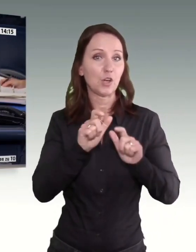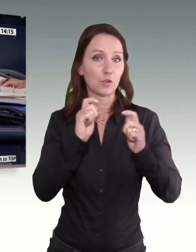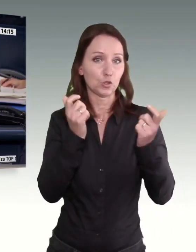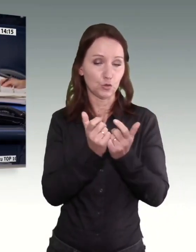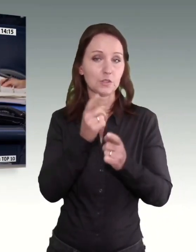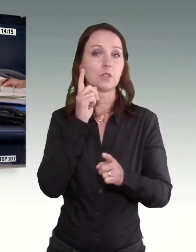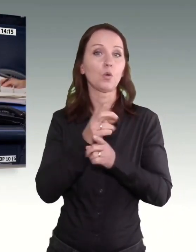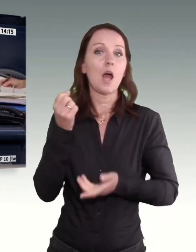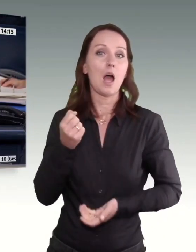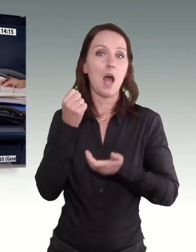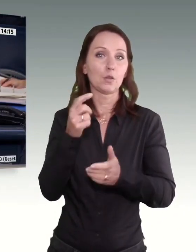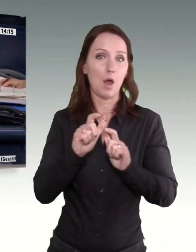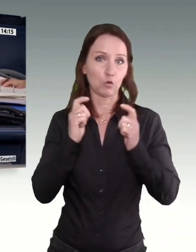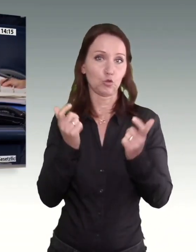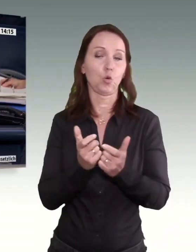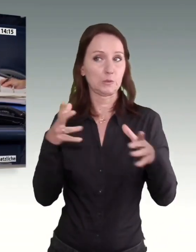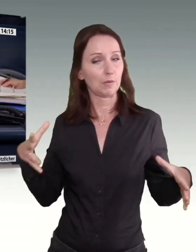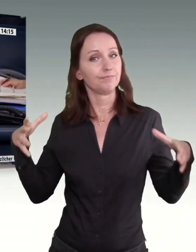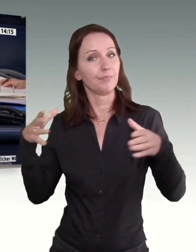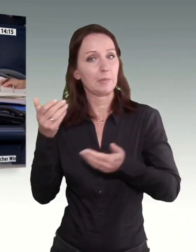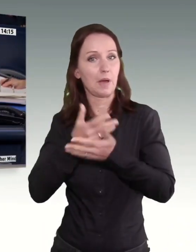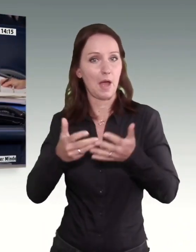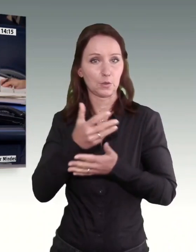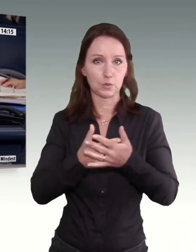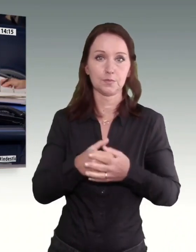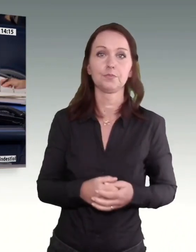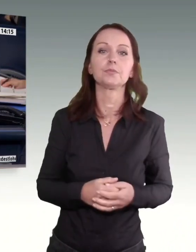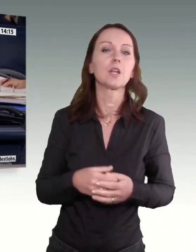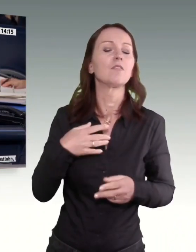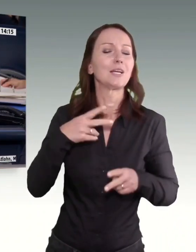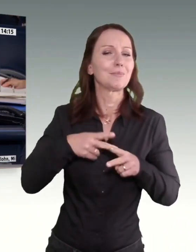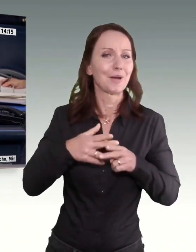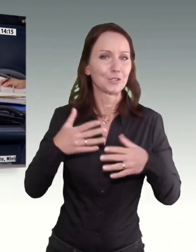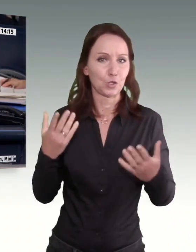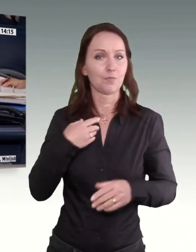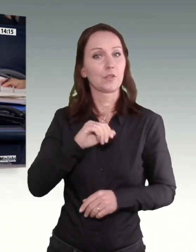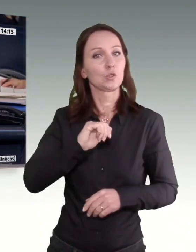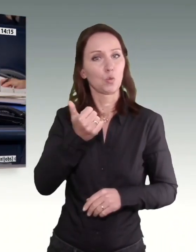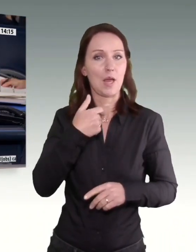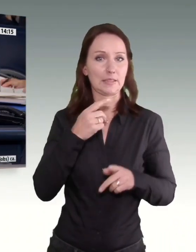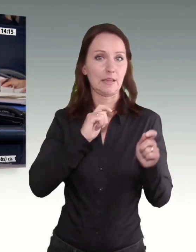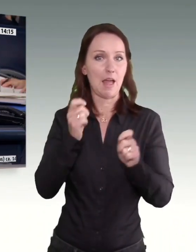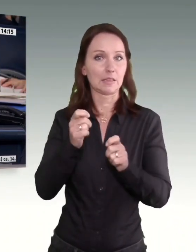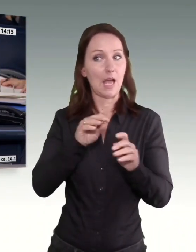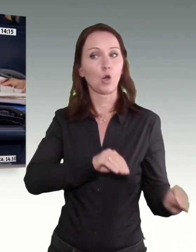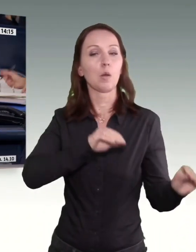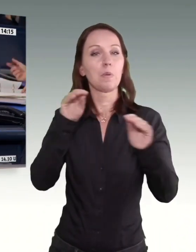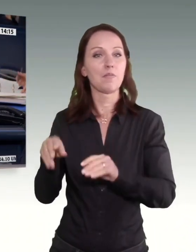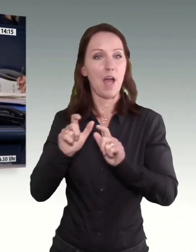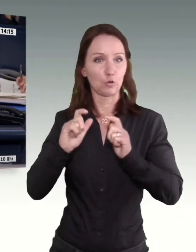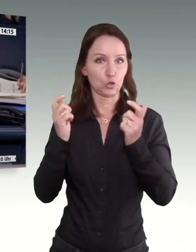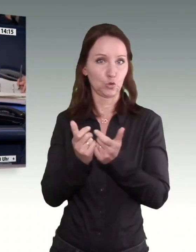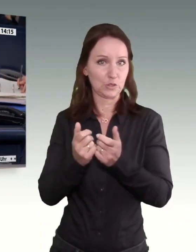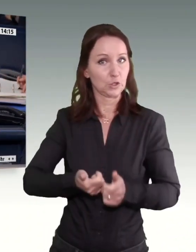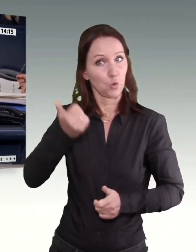den Haushaltsausschuss. Wir stimmen nach ständiger Übung zuerst über den Antrag auf Ausschussüberweisung